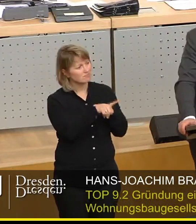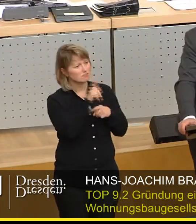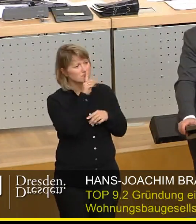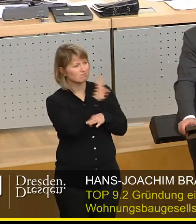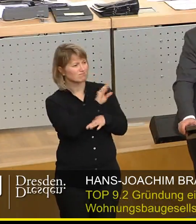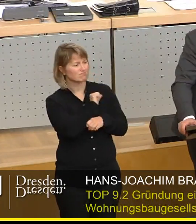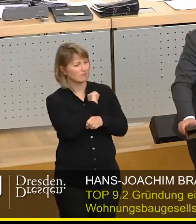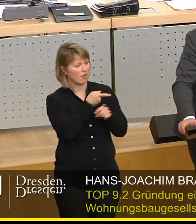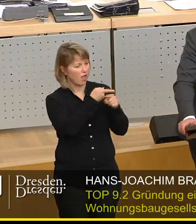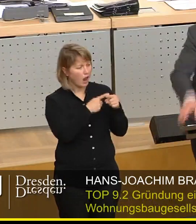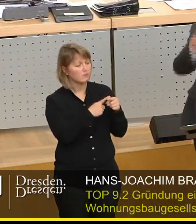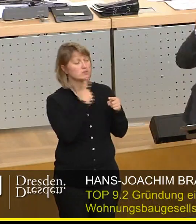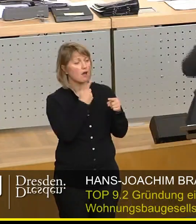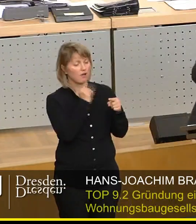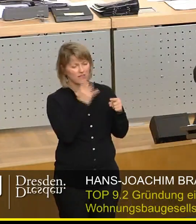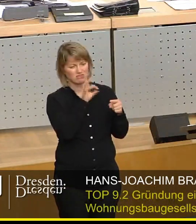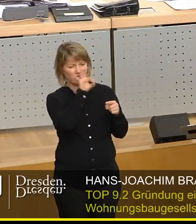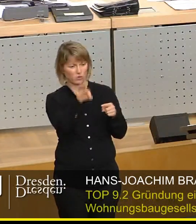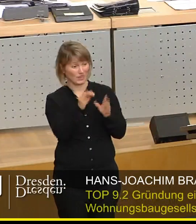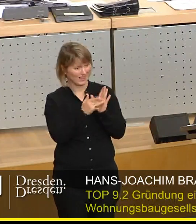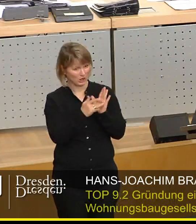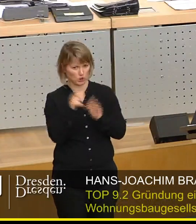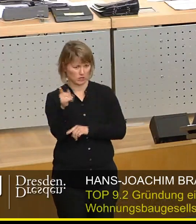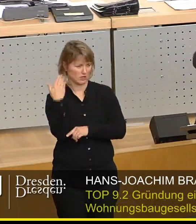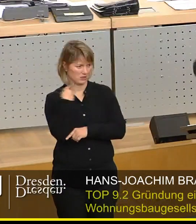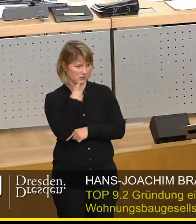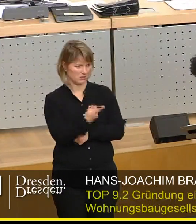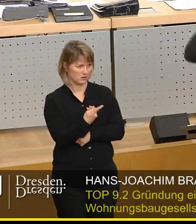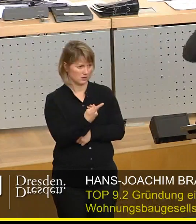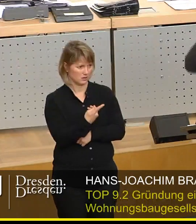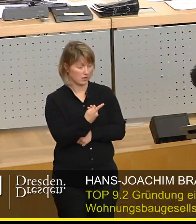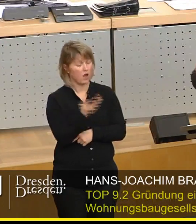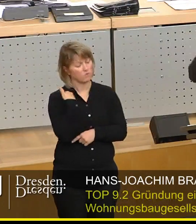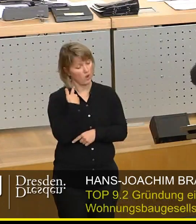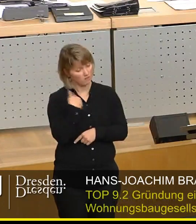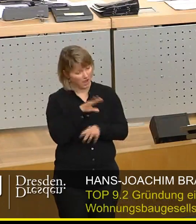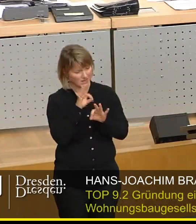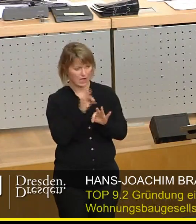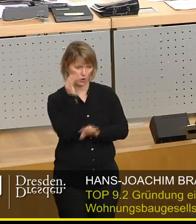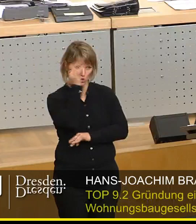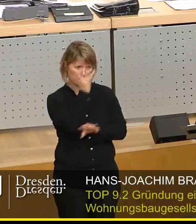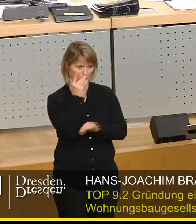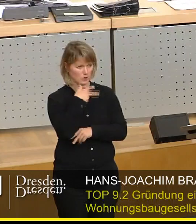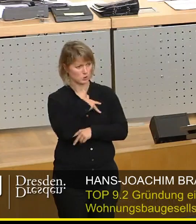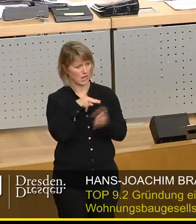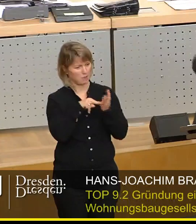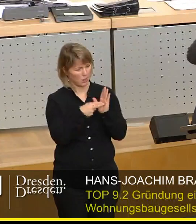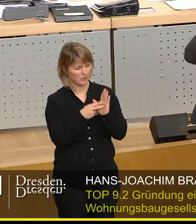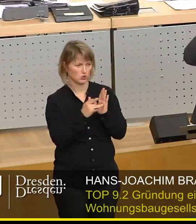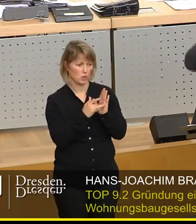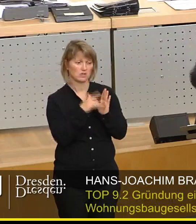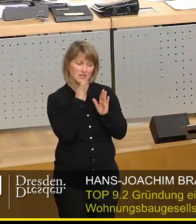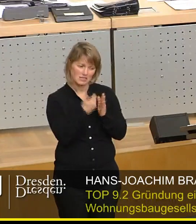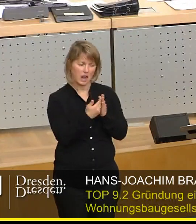ihrer Abgeordneten dafür gestimmt aus genau diesen und aus wohlerwogenen sozialpolitischen Gründen die Wober zu verkaufen,